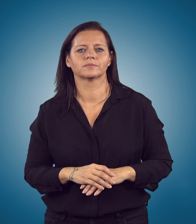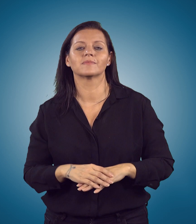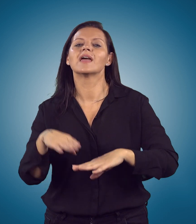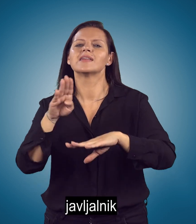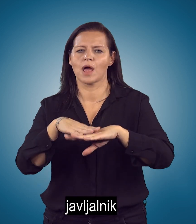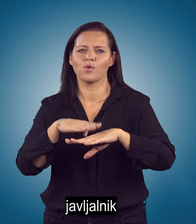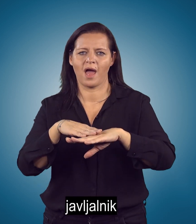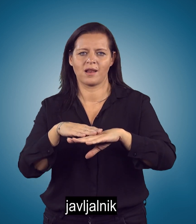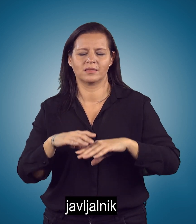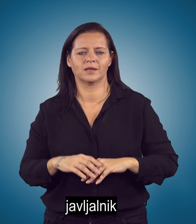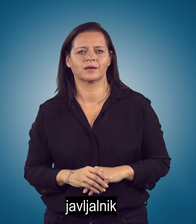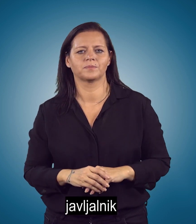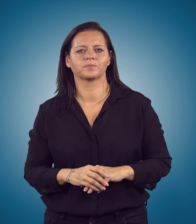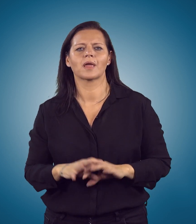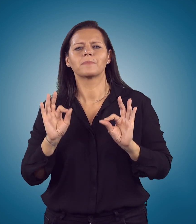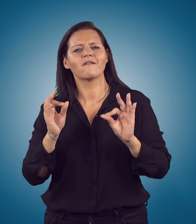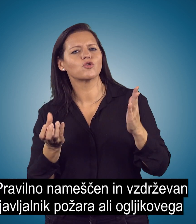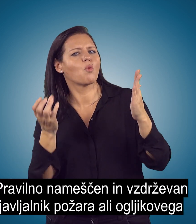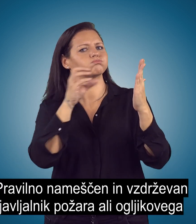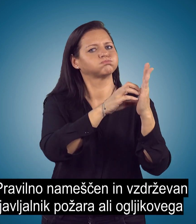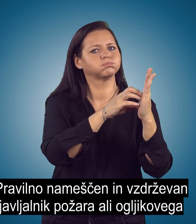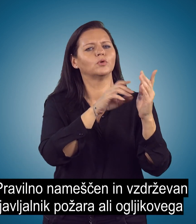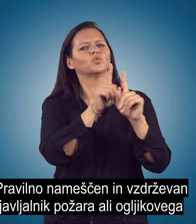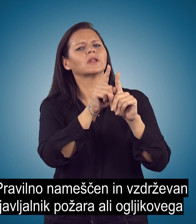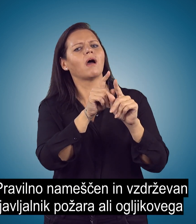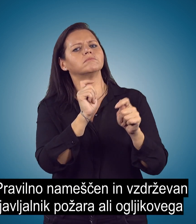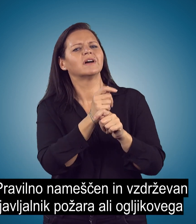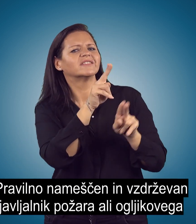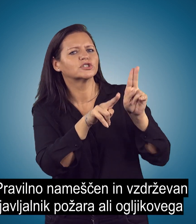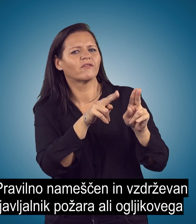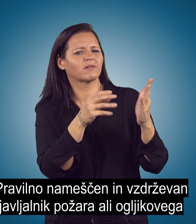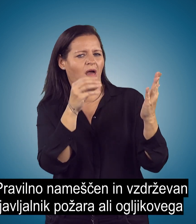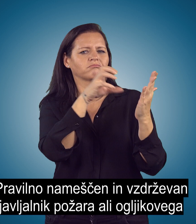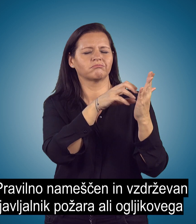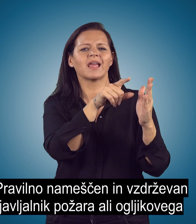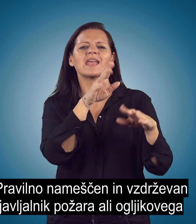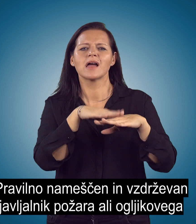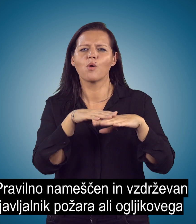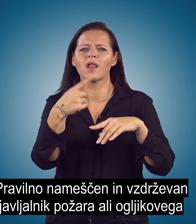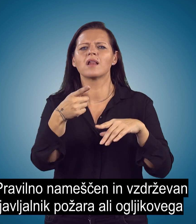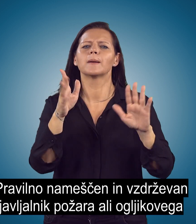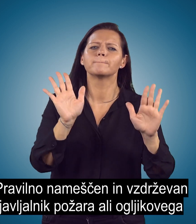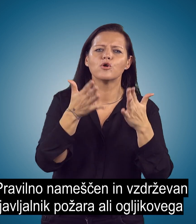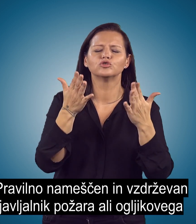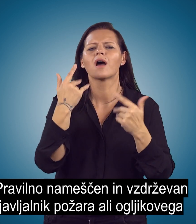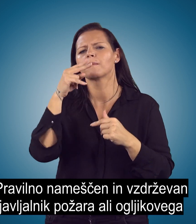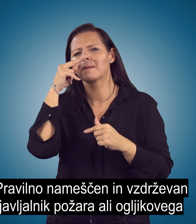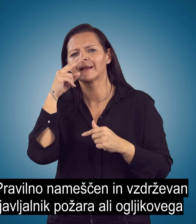Javljalnik. Pravilno nameščen in vzdrževan javljalnik požara ali oglikovega